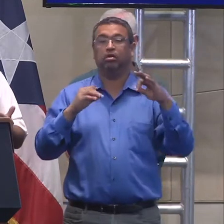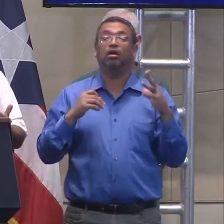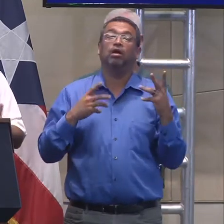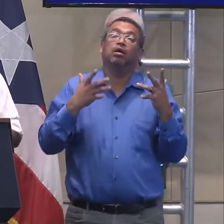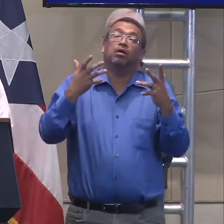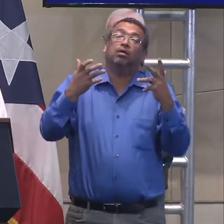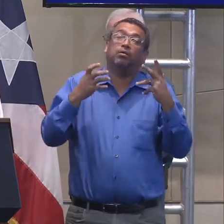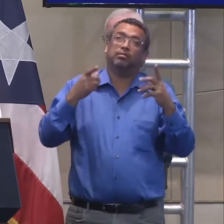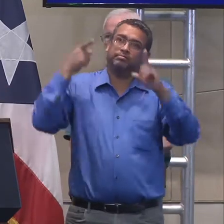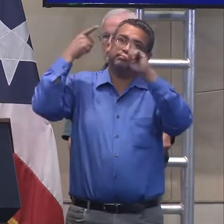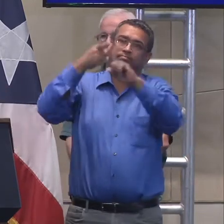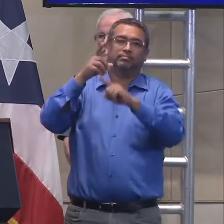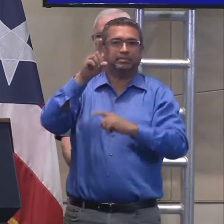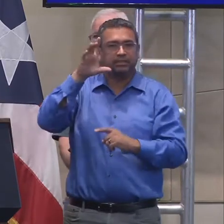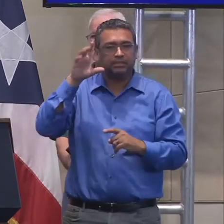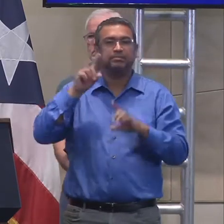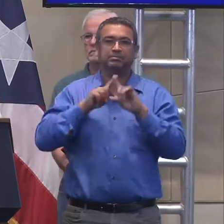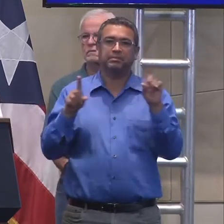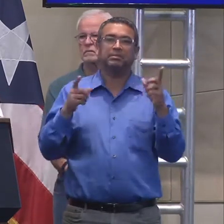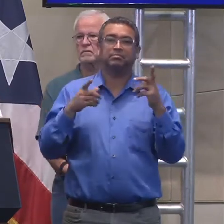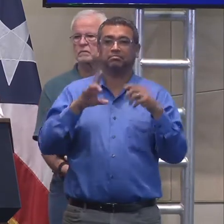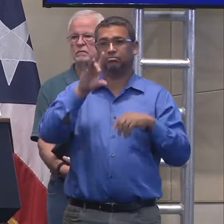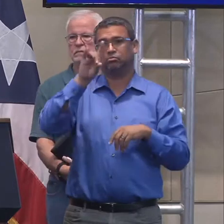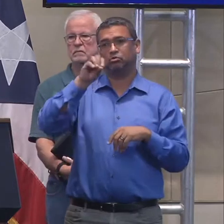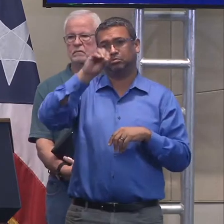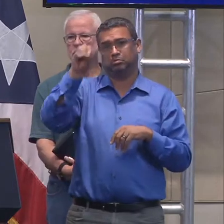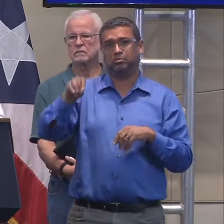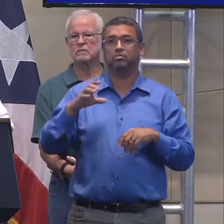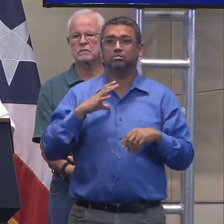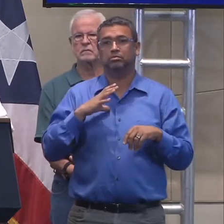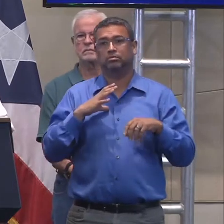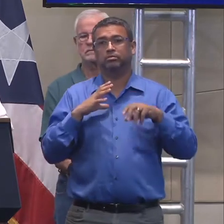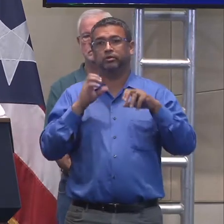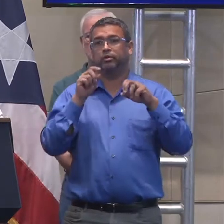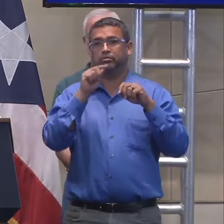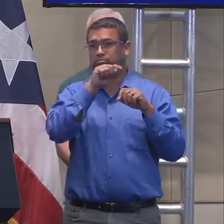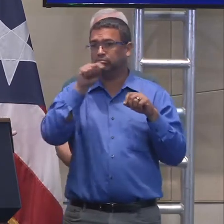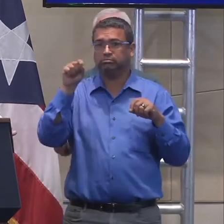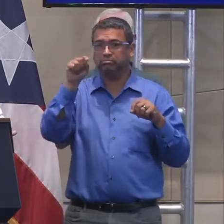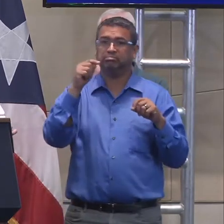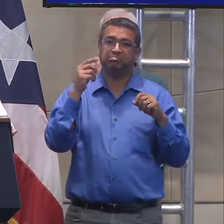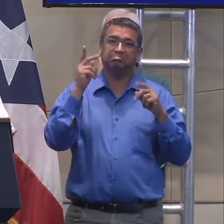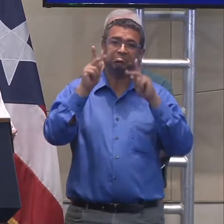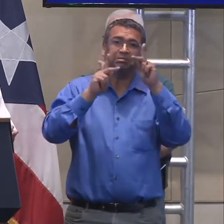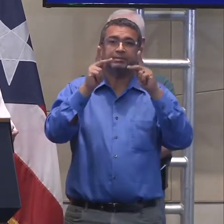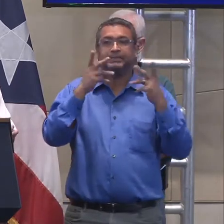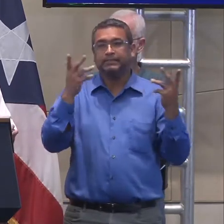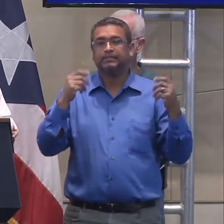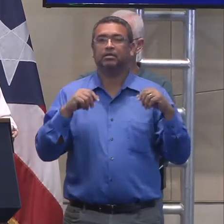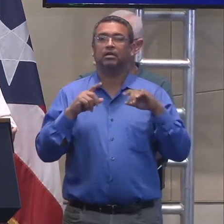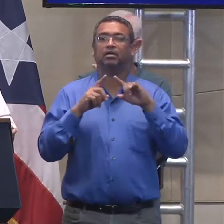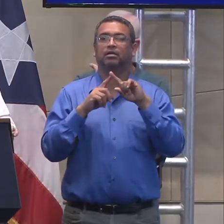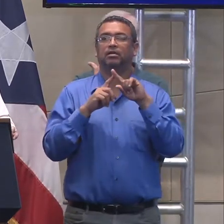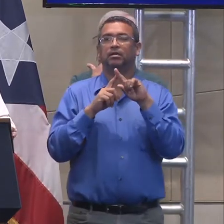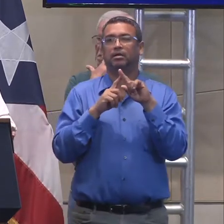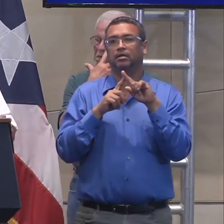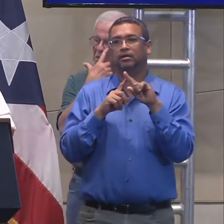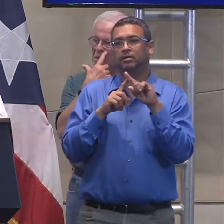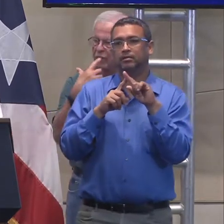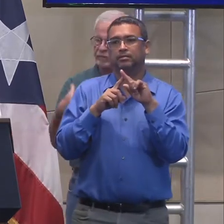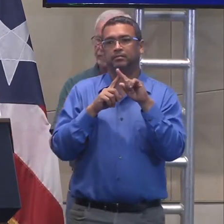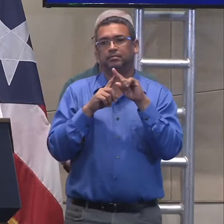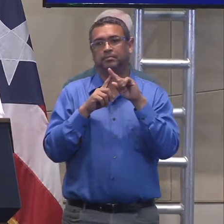un cien, esto, lo cierto es que en un ochenta es, es bastante de la población que tiene acceso del agua, que por lo tanto, esto,